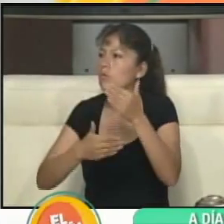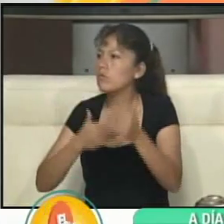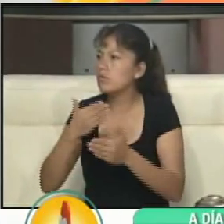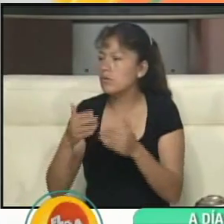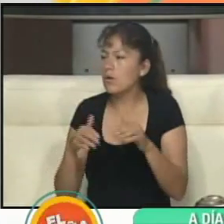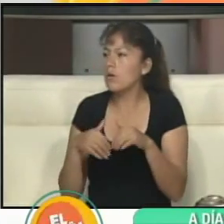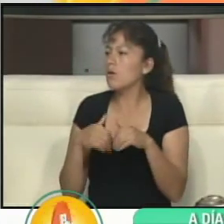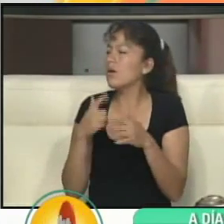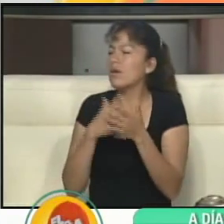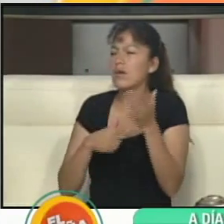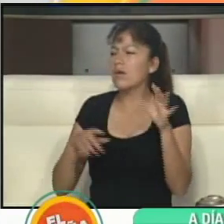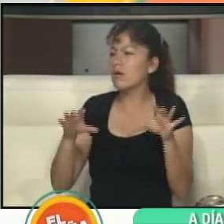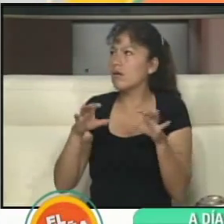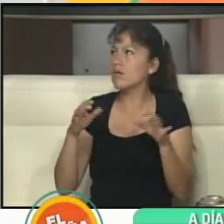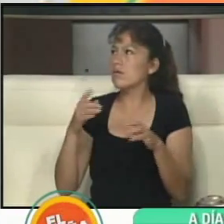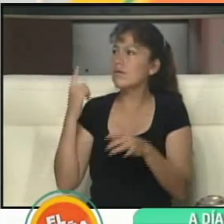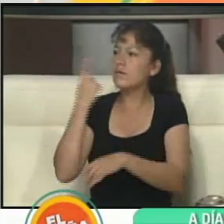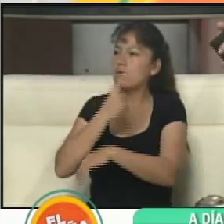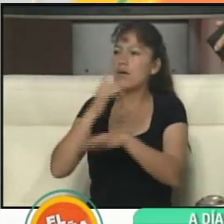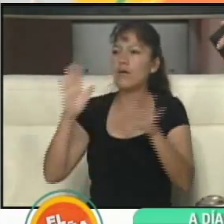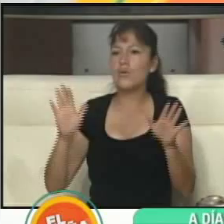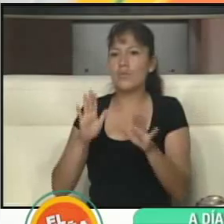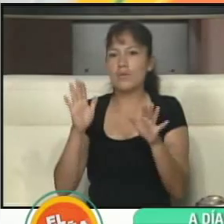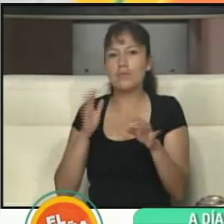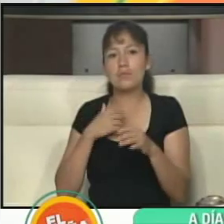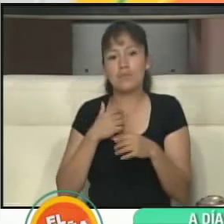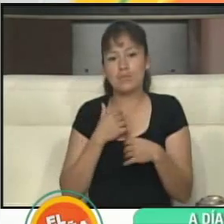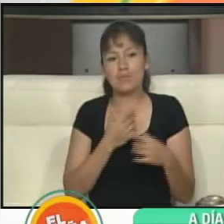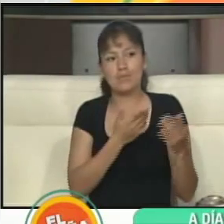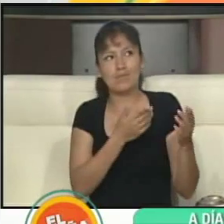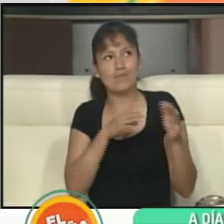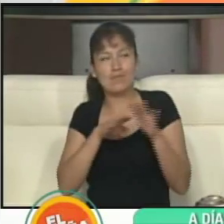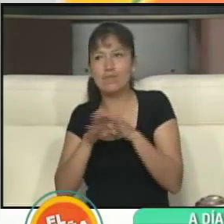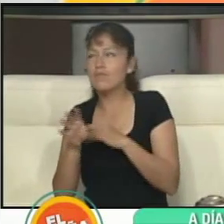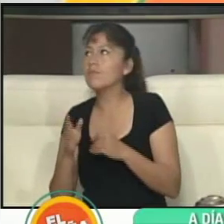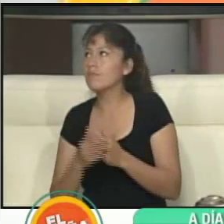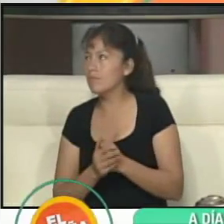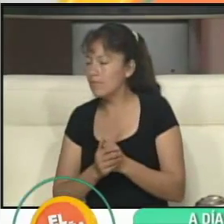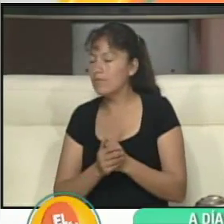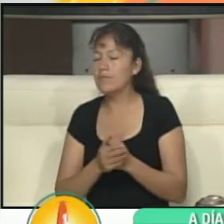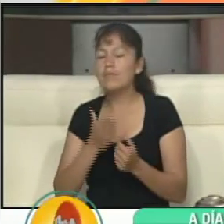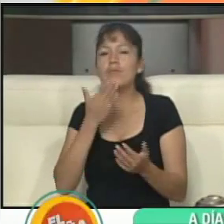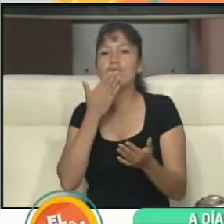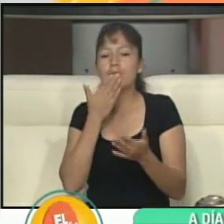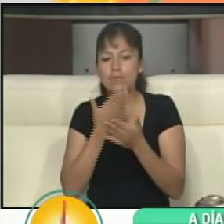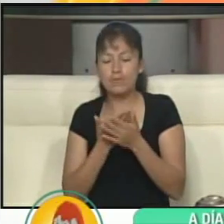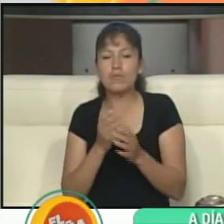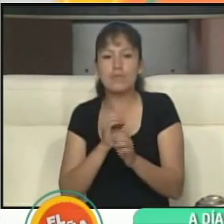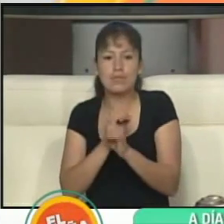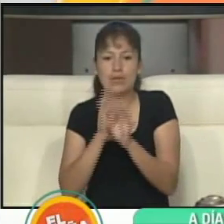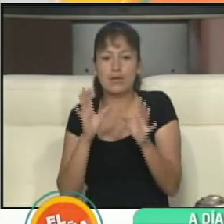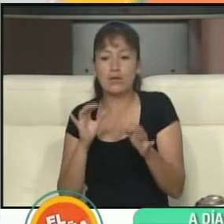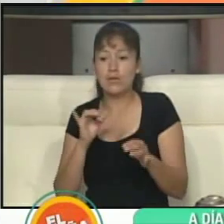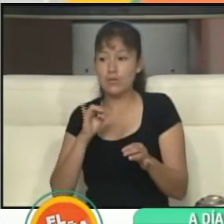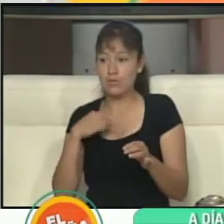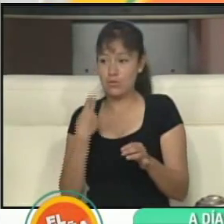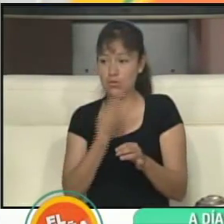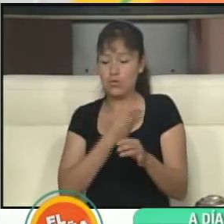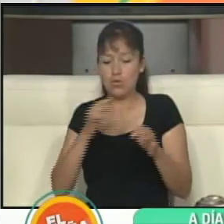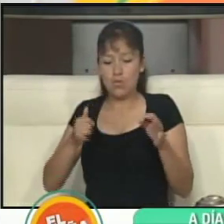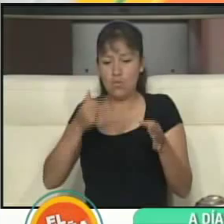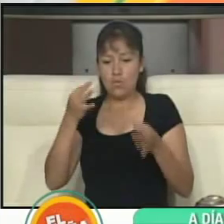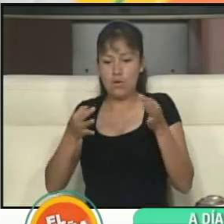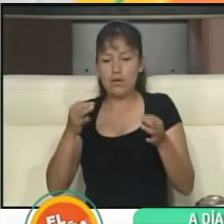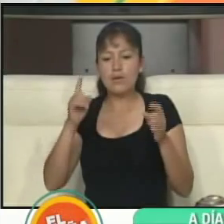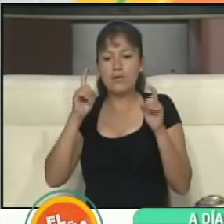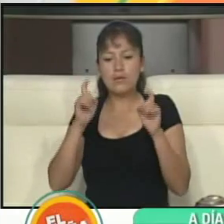qué es lo que se va a hacer este día domingo. Yo me voy a acercar a él. Siga. Bueno, claro que sí. Ya como jurados nosotros ya tenemos que